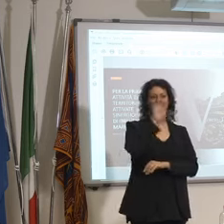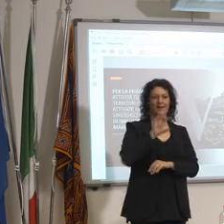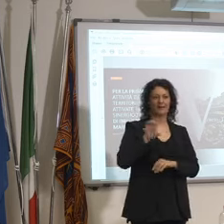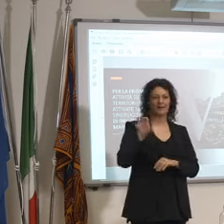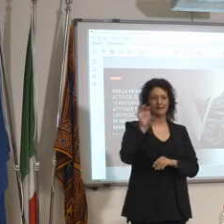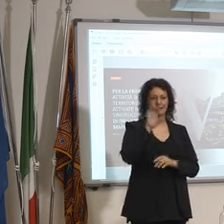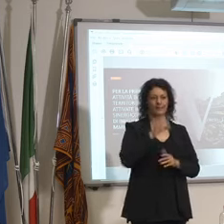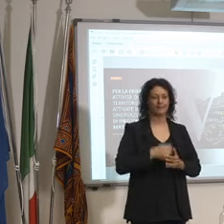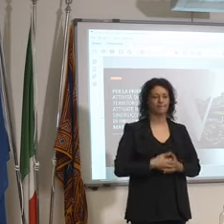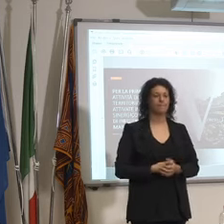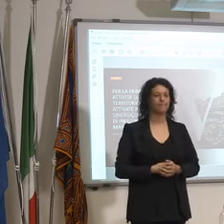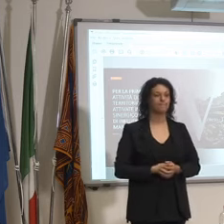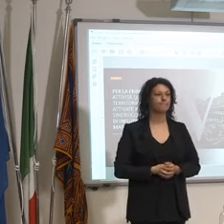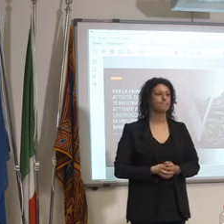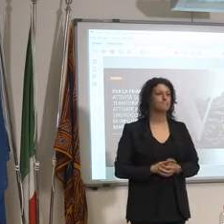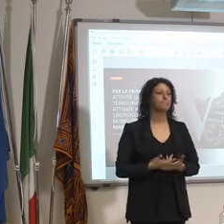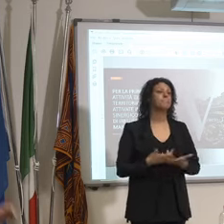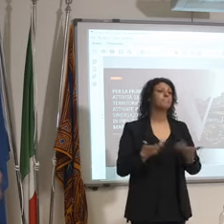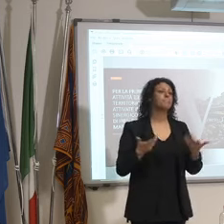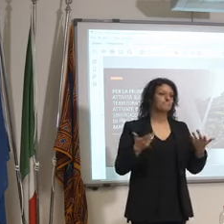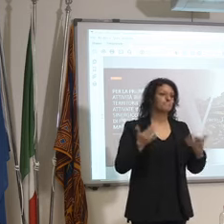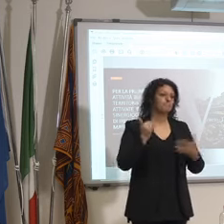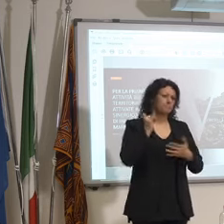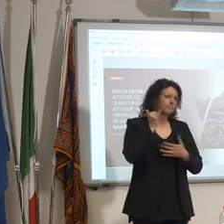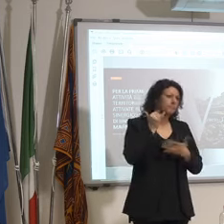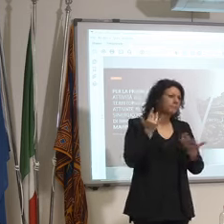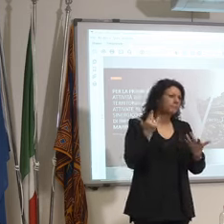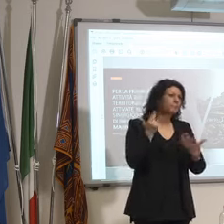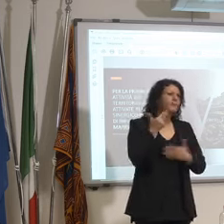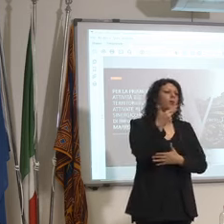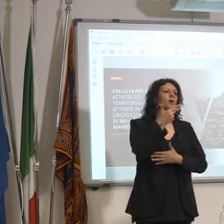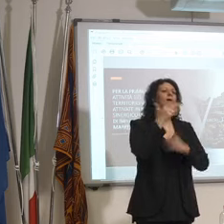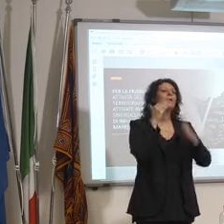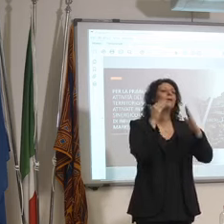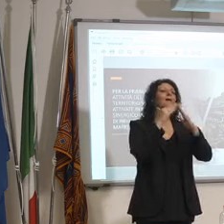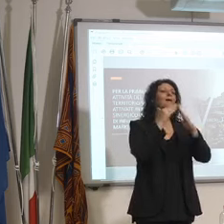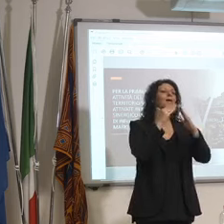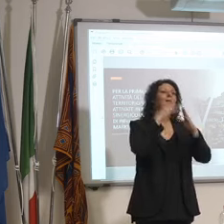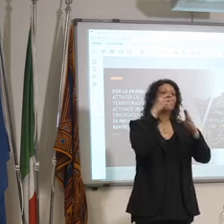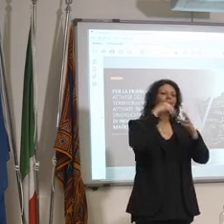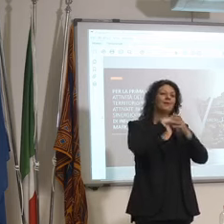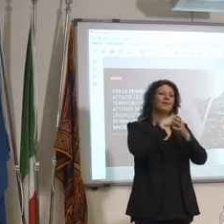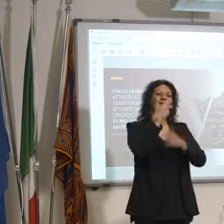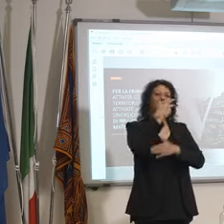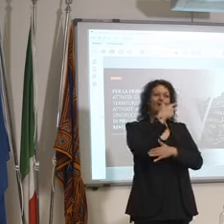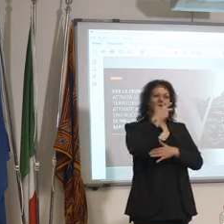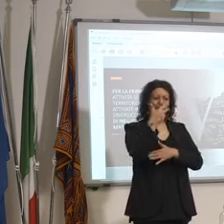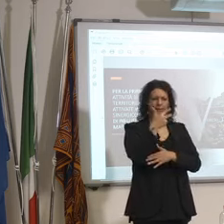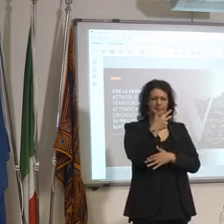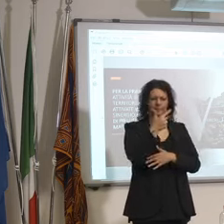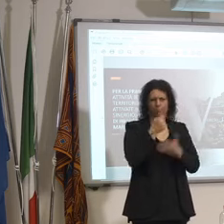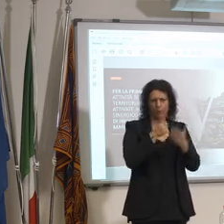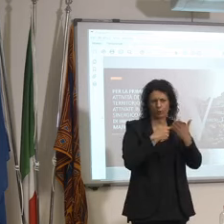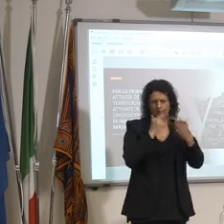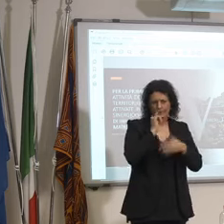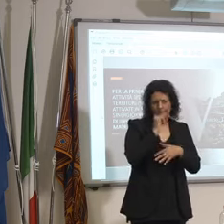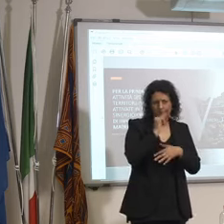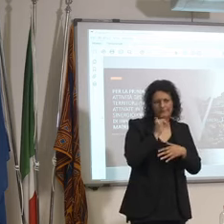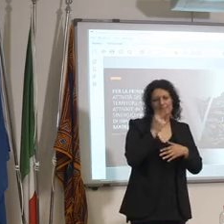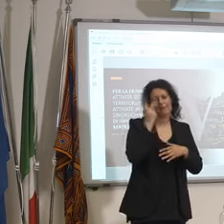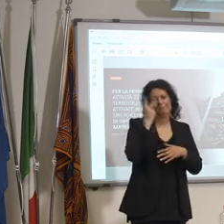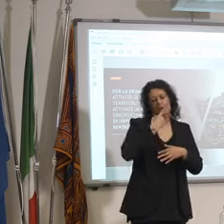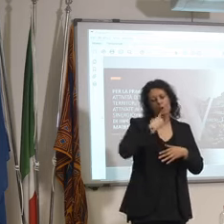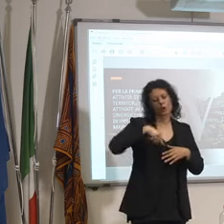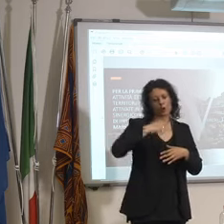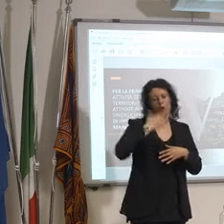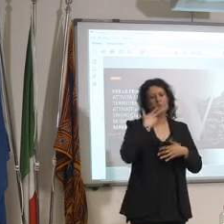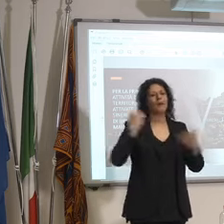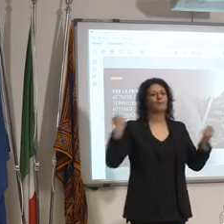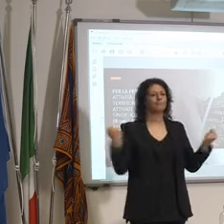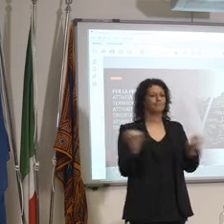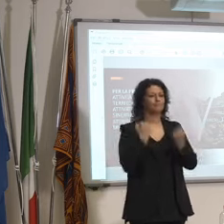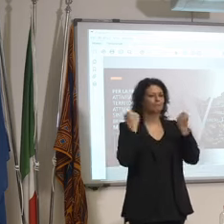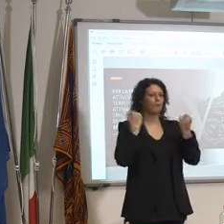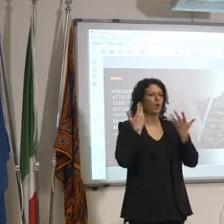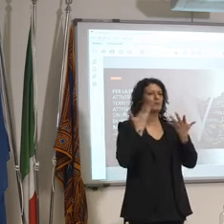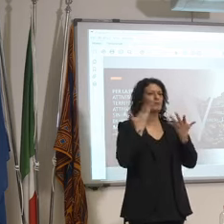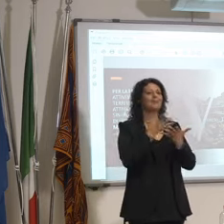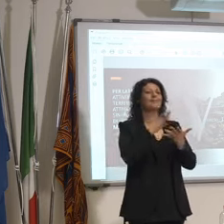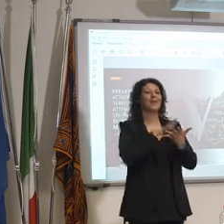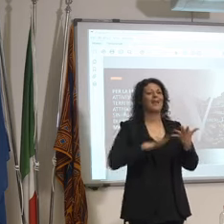carità un restaurant è importante anche se noi pensiamo a promuovere molto di più il territorio su